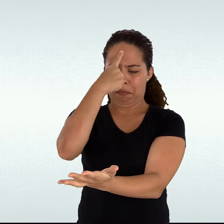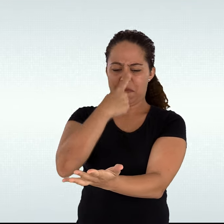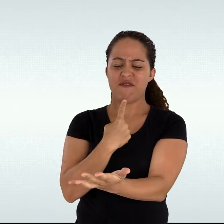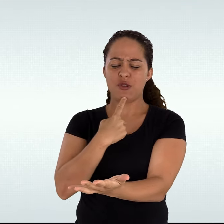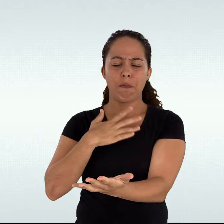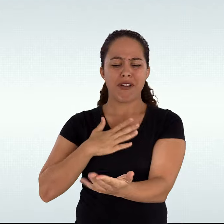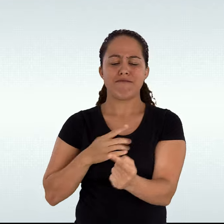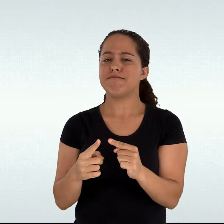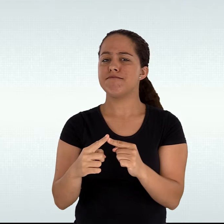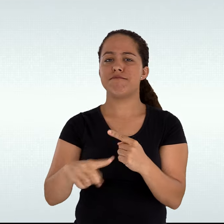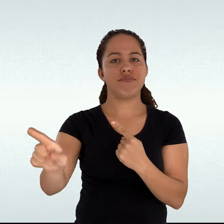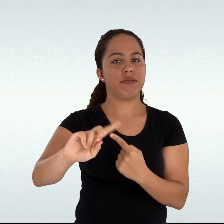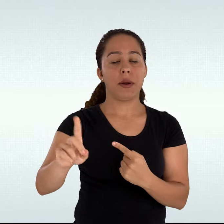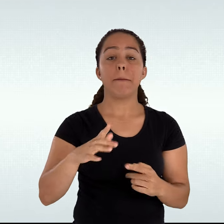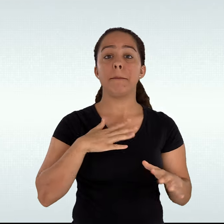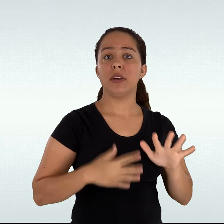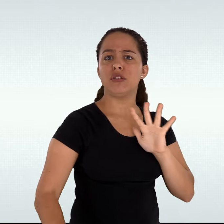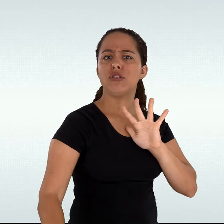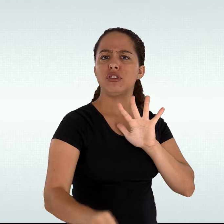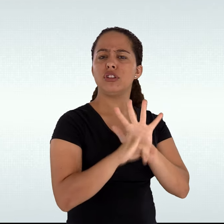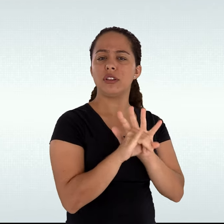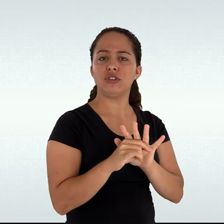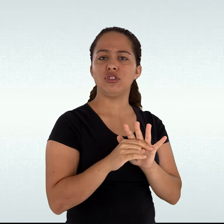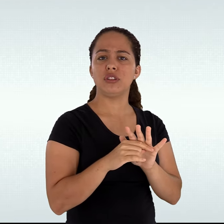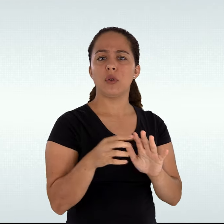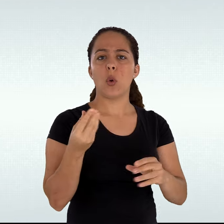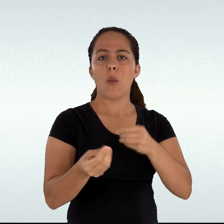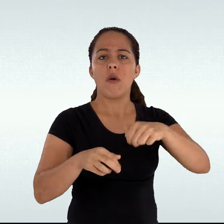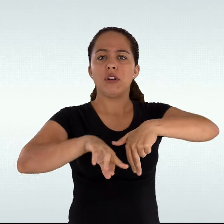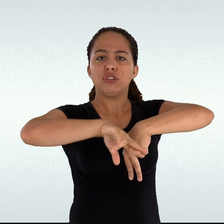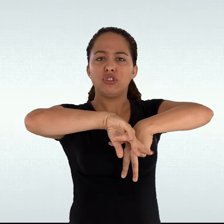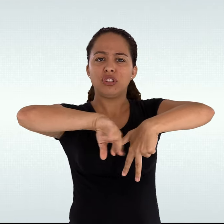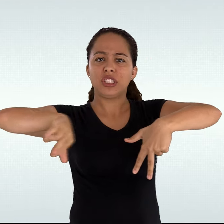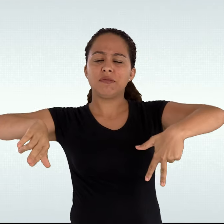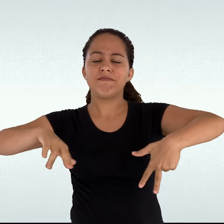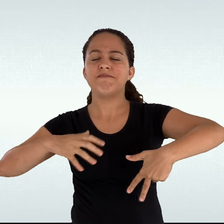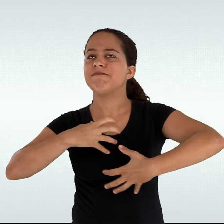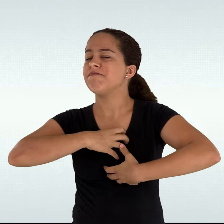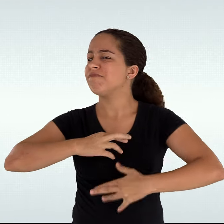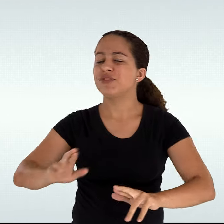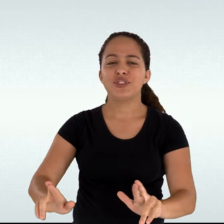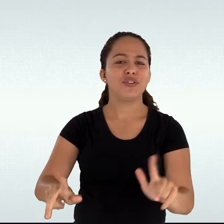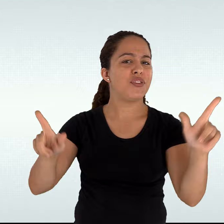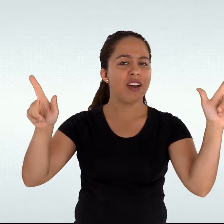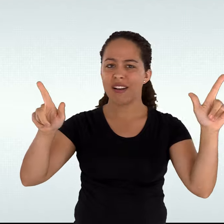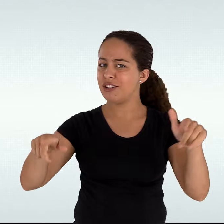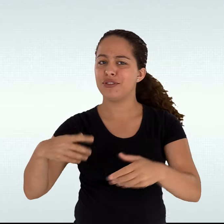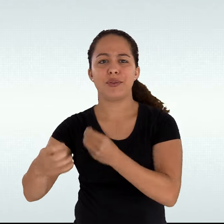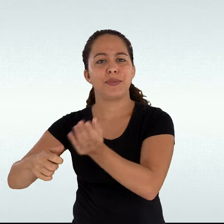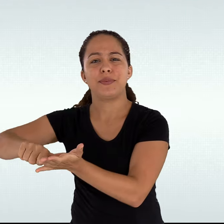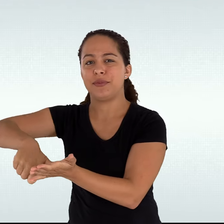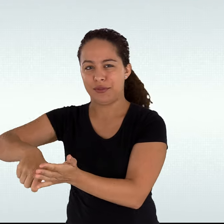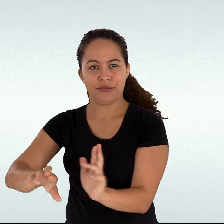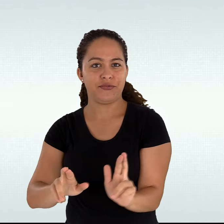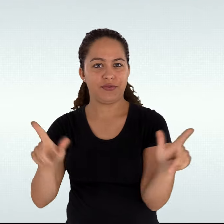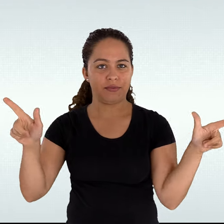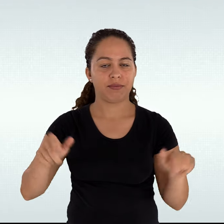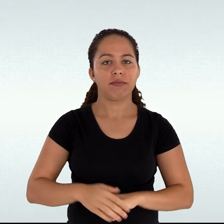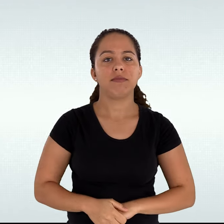personalidade, com sua identidade de gênero. Em outras palavras, o nome social visa